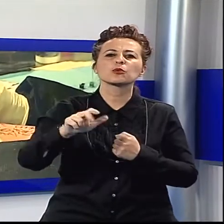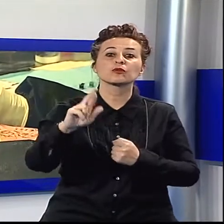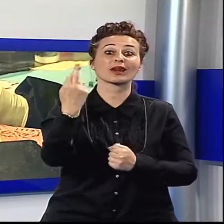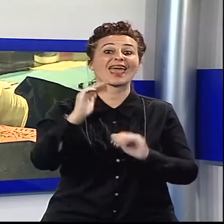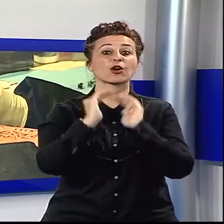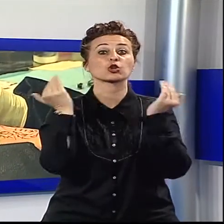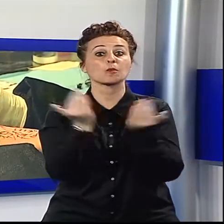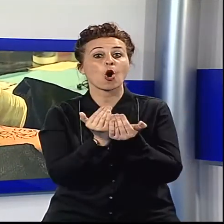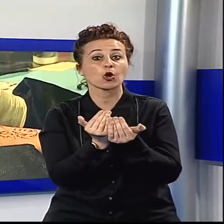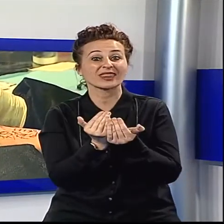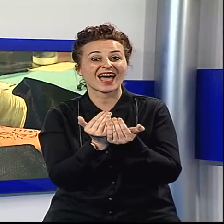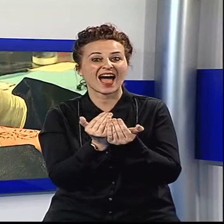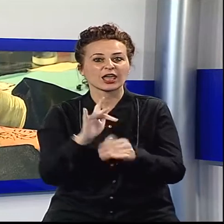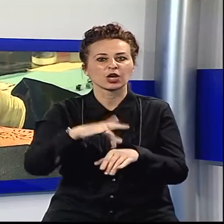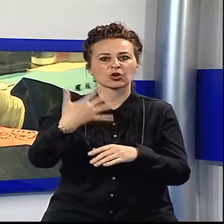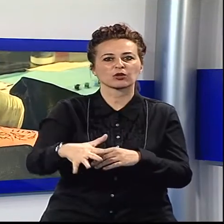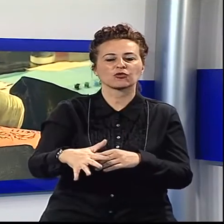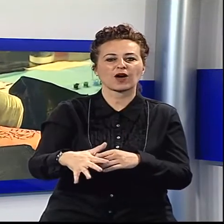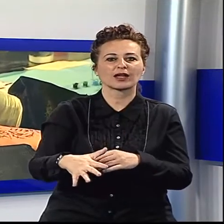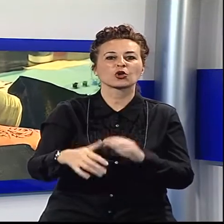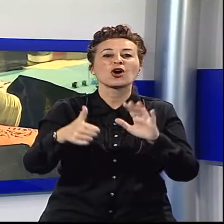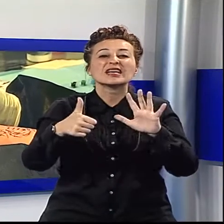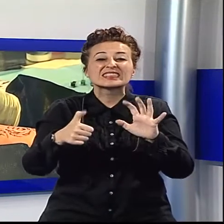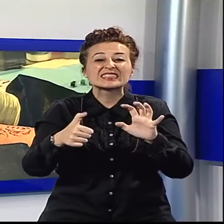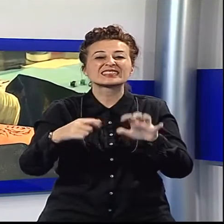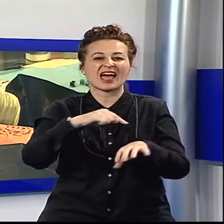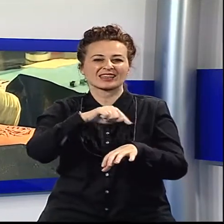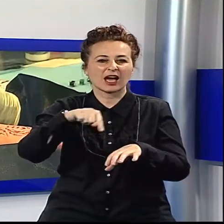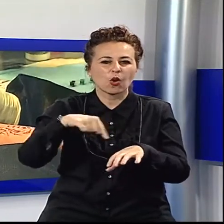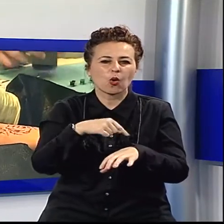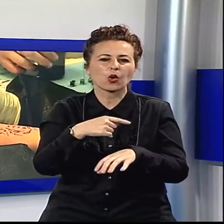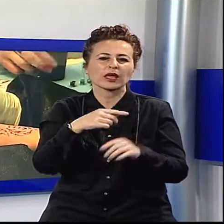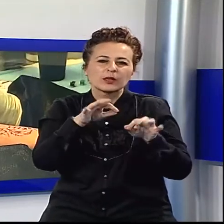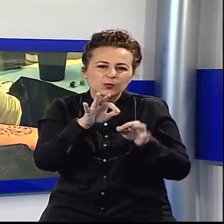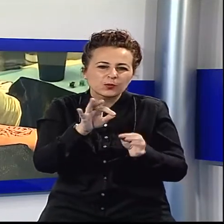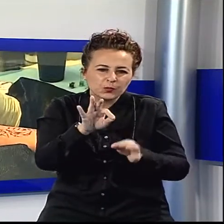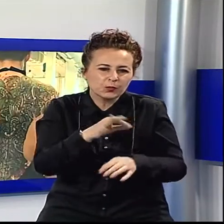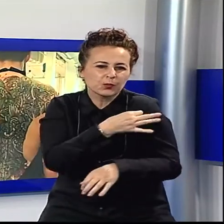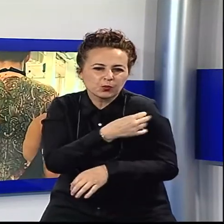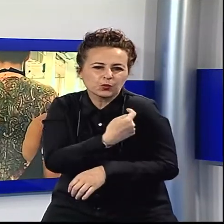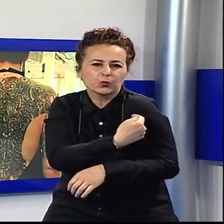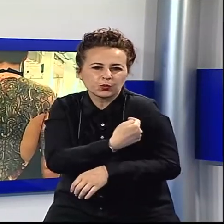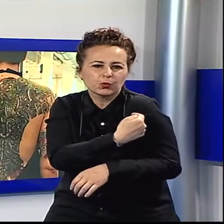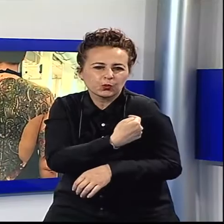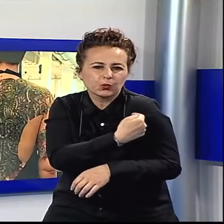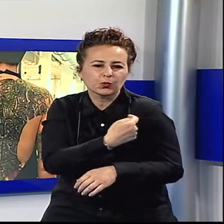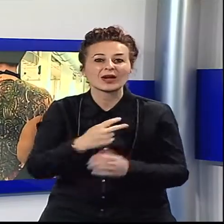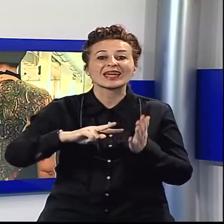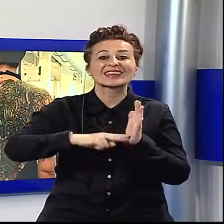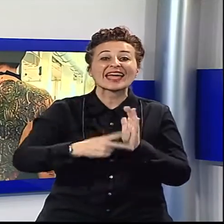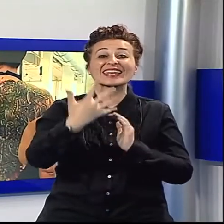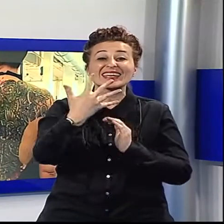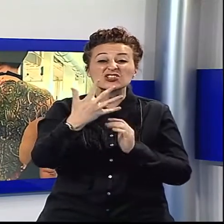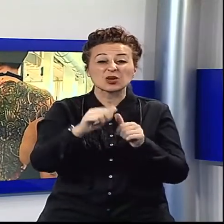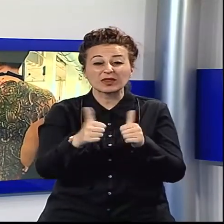producendosi nella sessione di tatuaggio più lunga al mondo, 60 ore, utilizzando ben 5 tecniche diverse. Sua